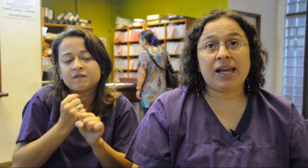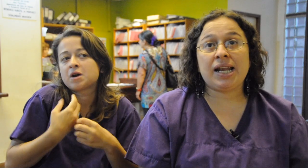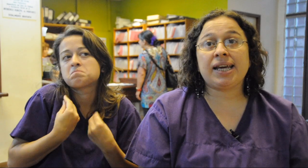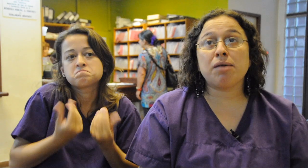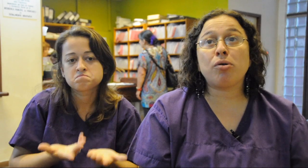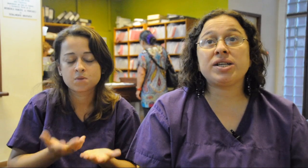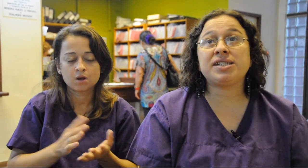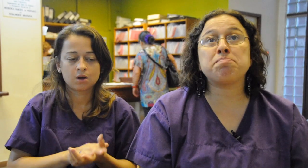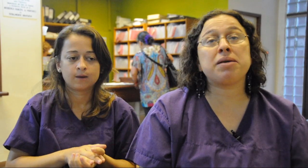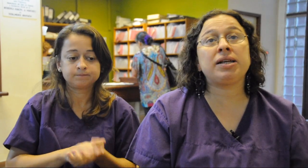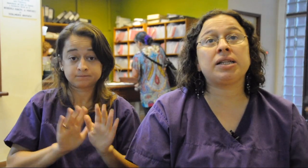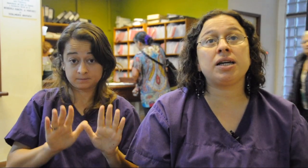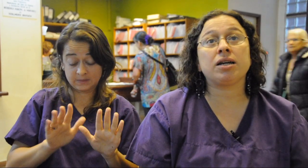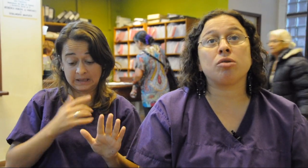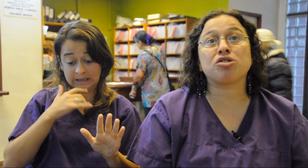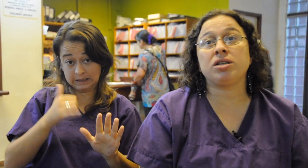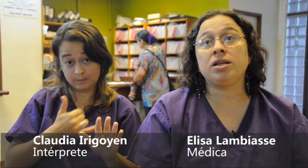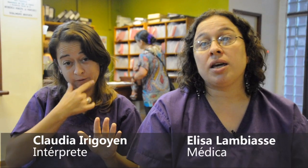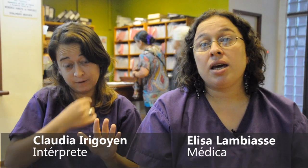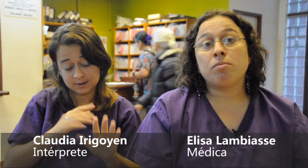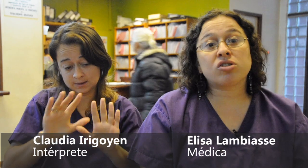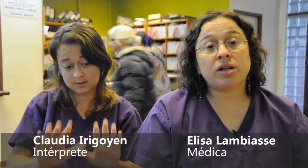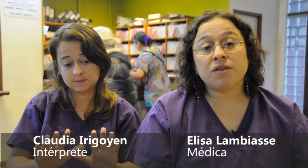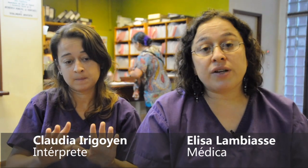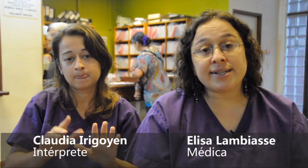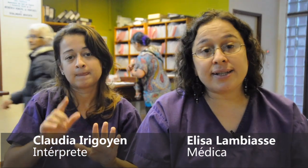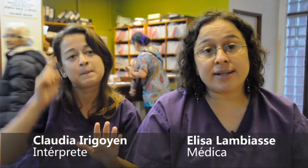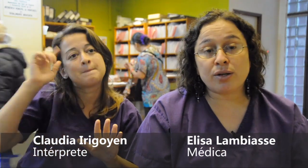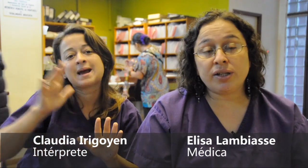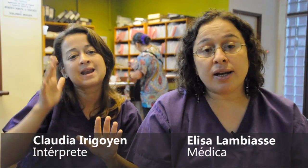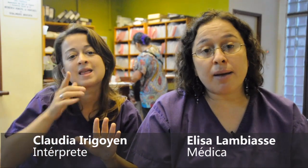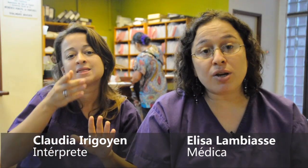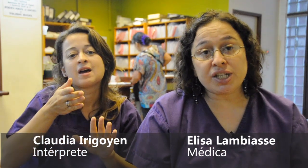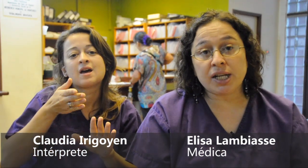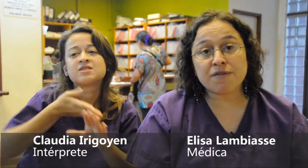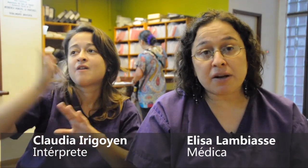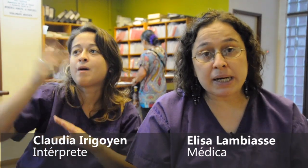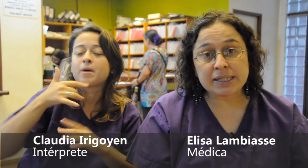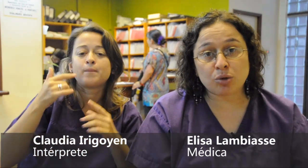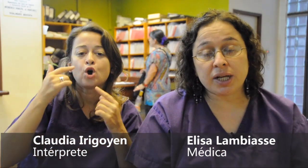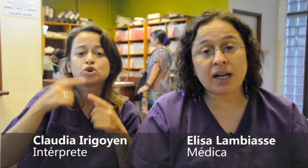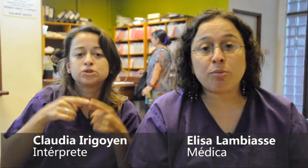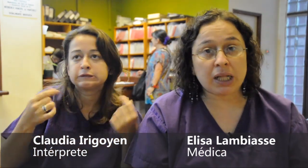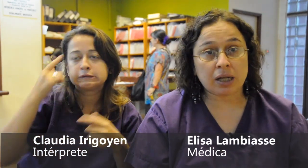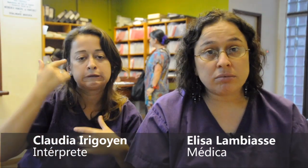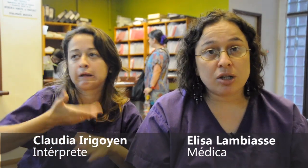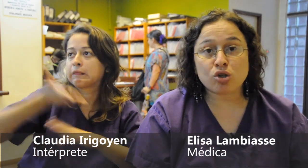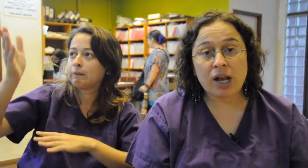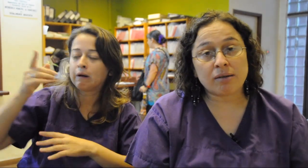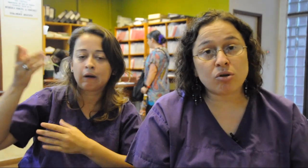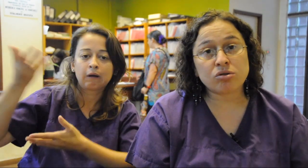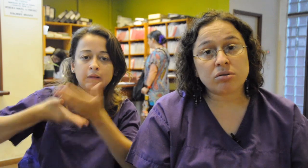El ejemplo es simplemente como si vos ahora te fueras a hacer un intercambio a China y te enfermaras y tuvieras que ir al hospital,